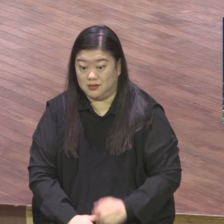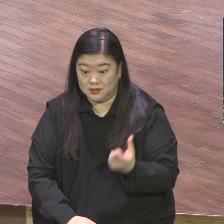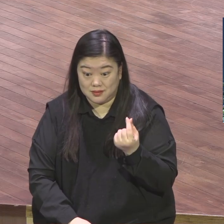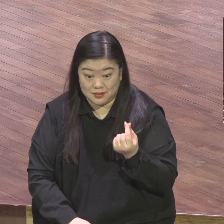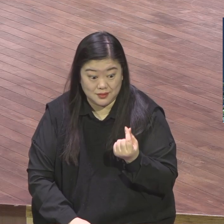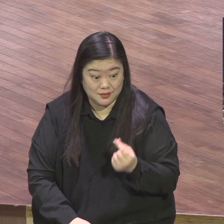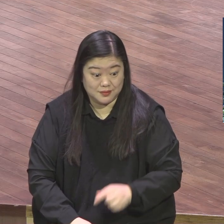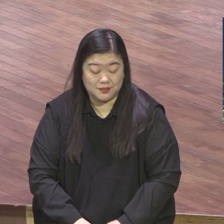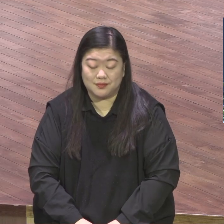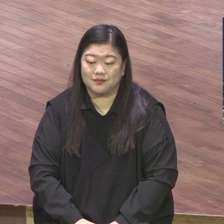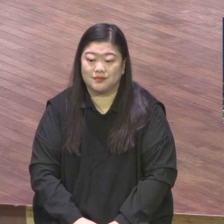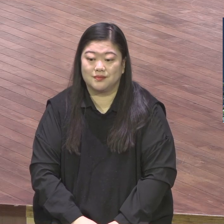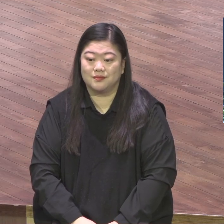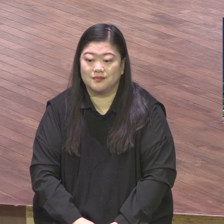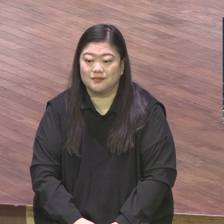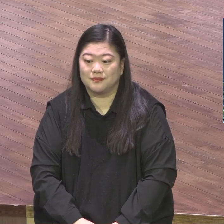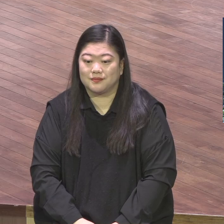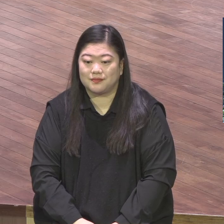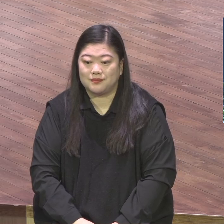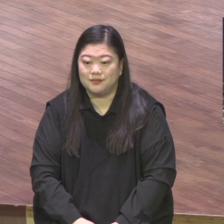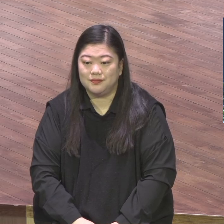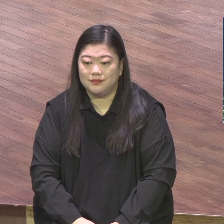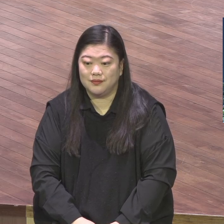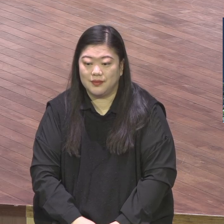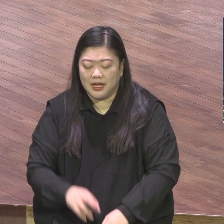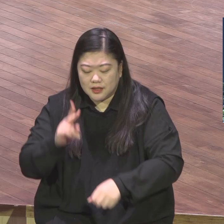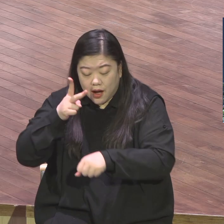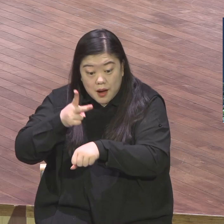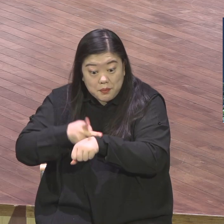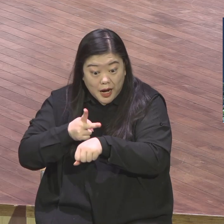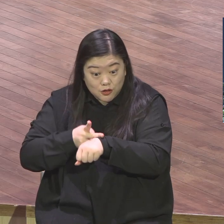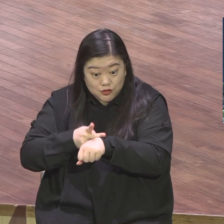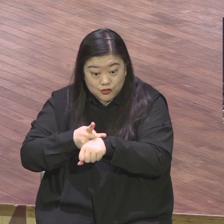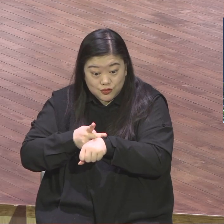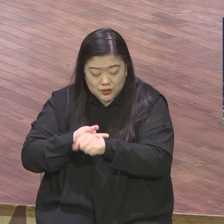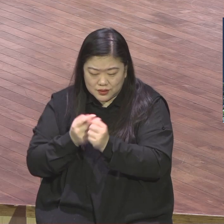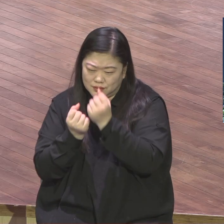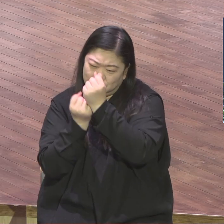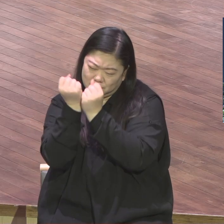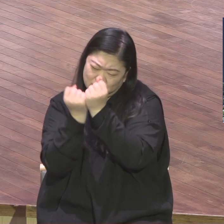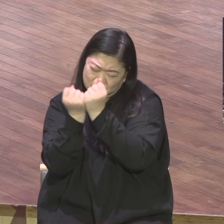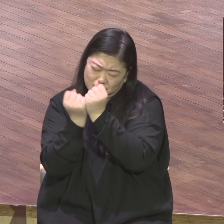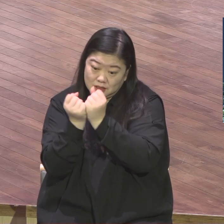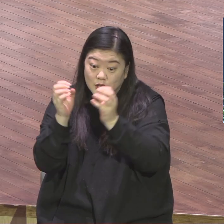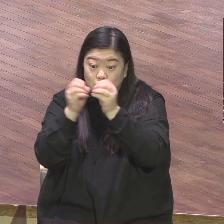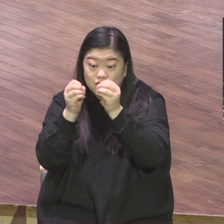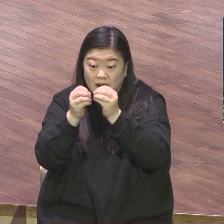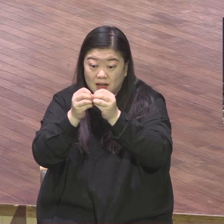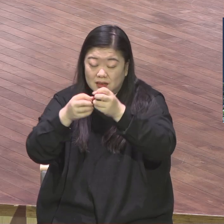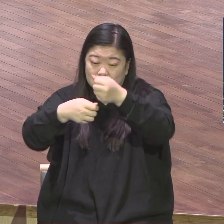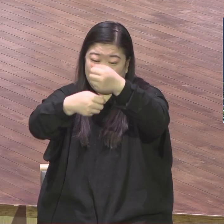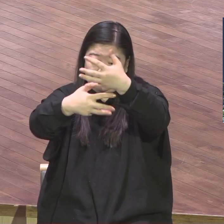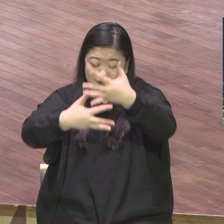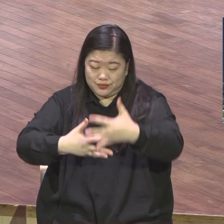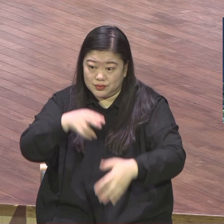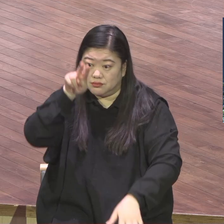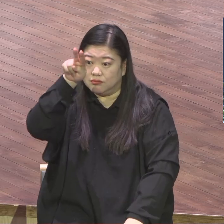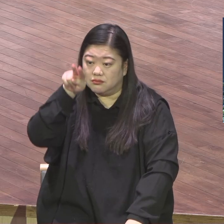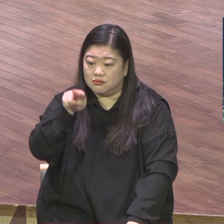이런 바울의 기도 제목 하나하나를 보면 얼마나 빌리포 교회의 성도들을 진심으로 사랑하고